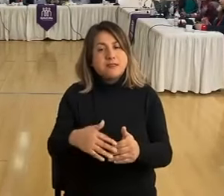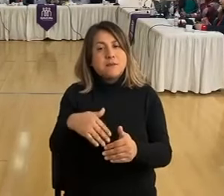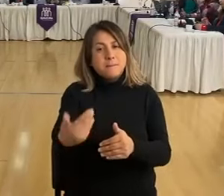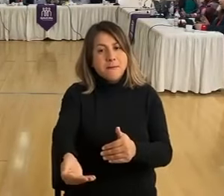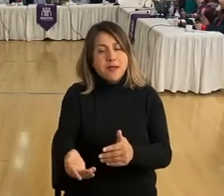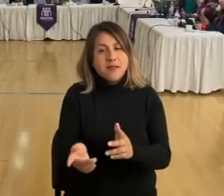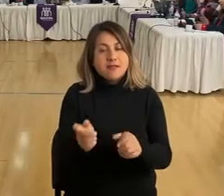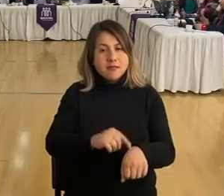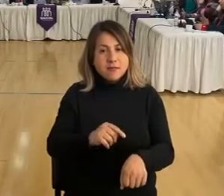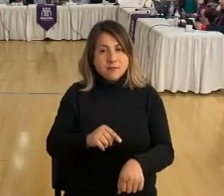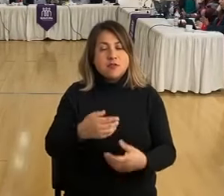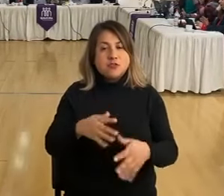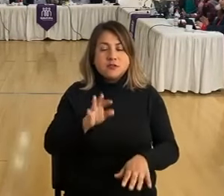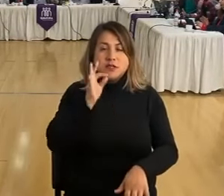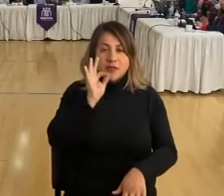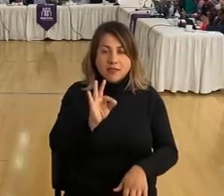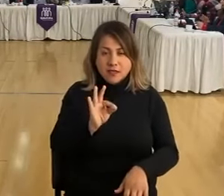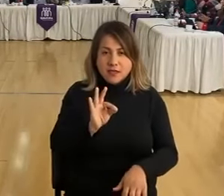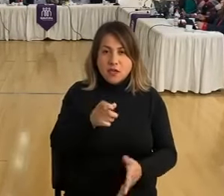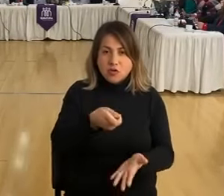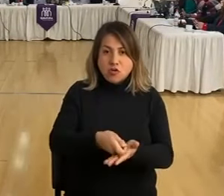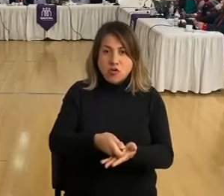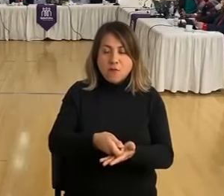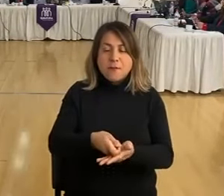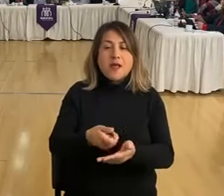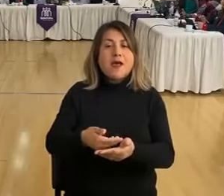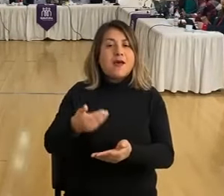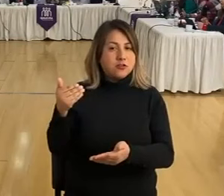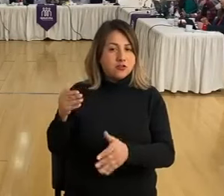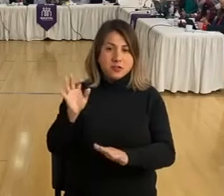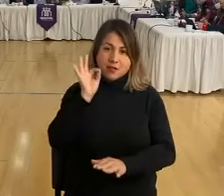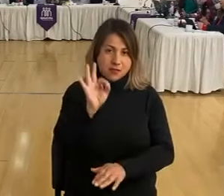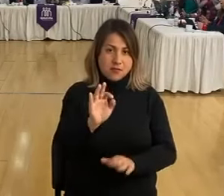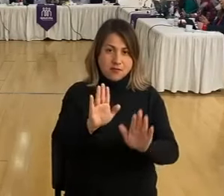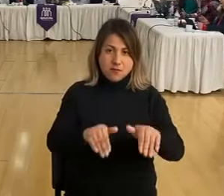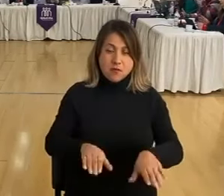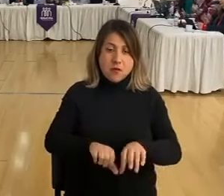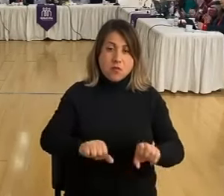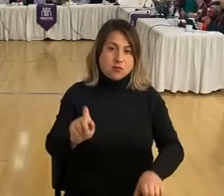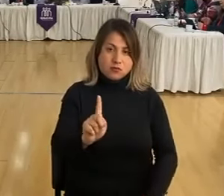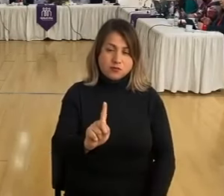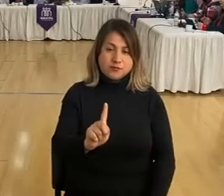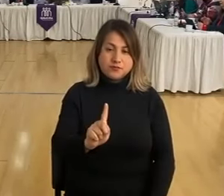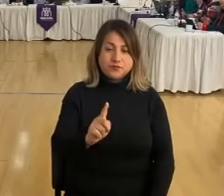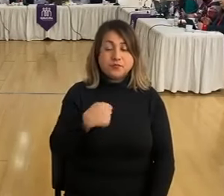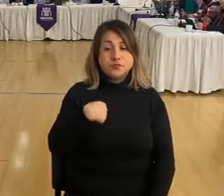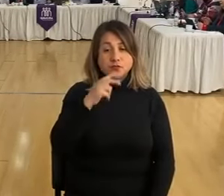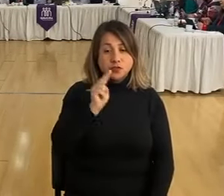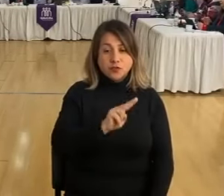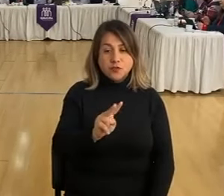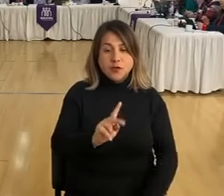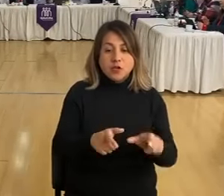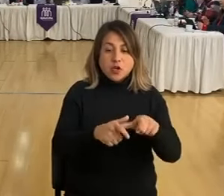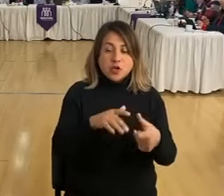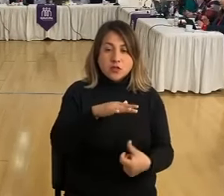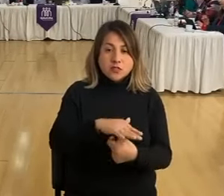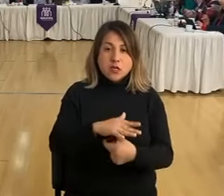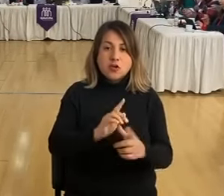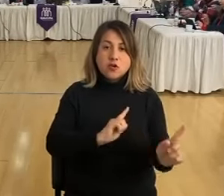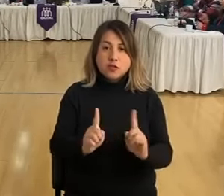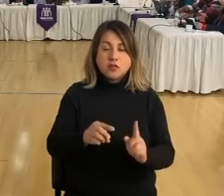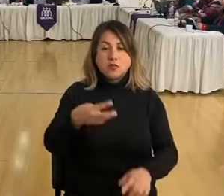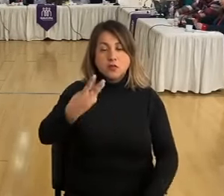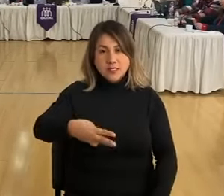en otra compra anterior. A mí me parece, a mí me parece, que los consejos y la gestión